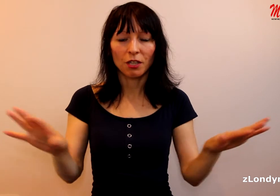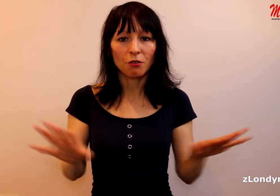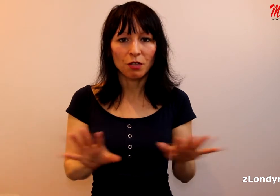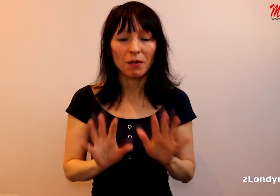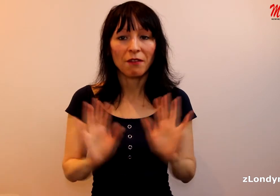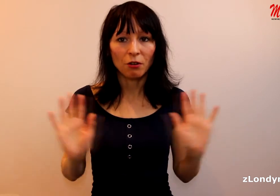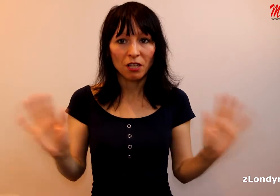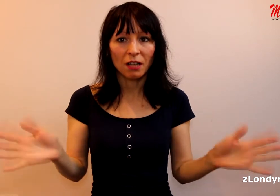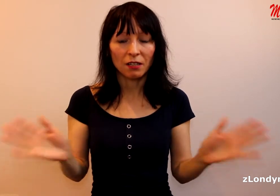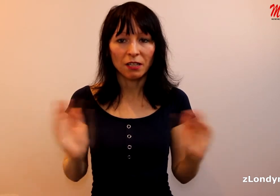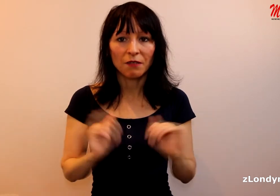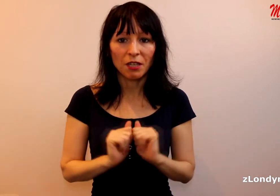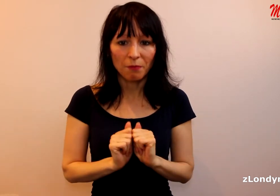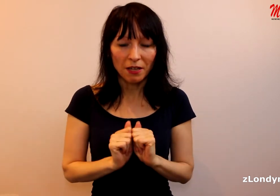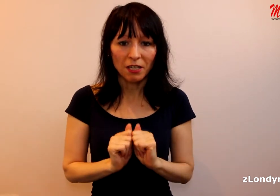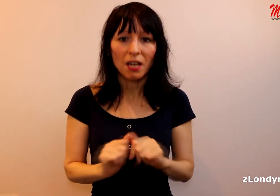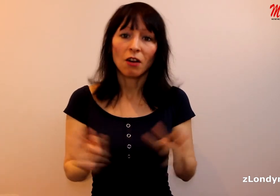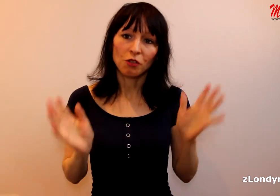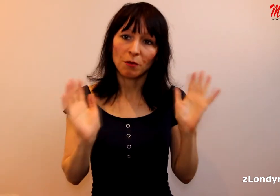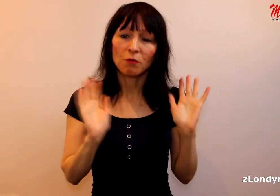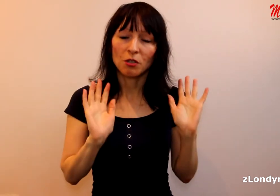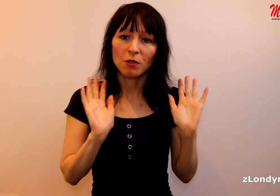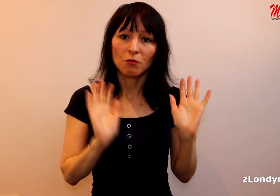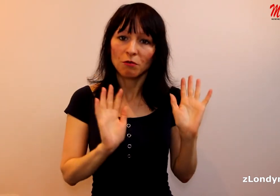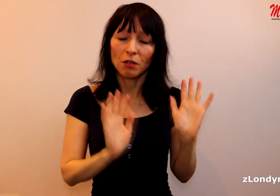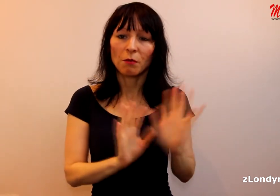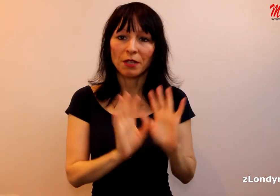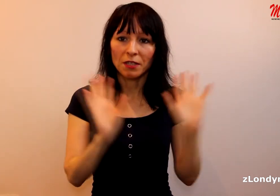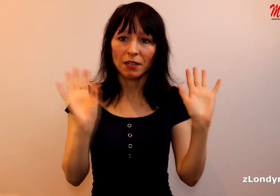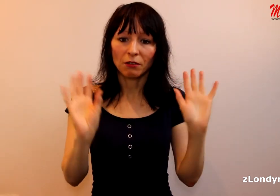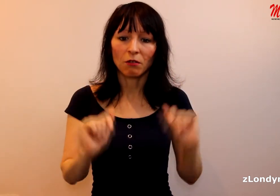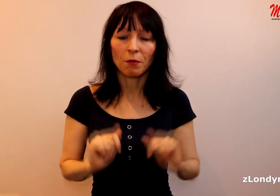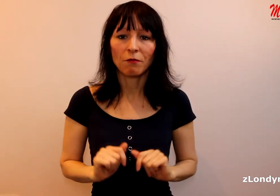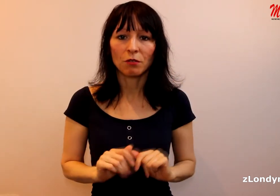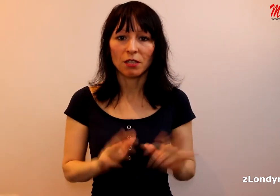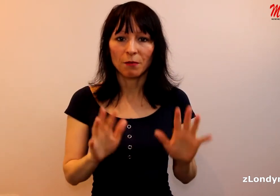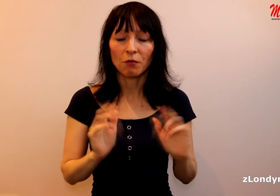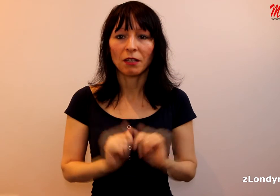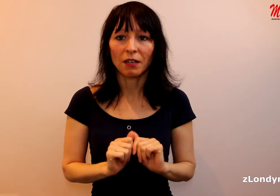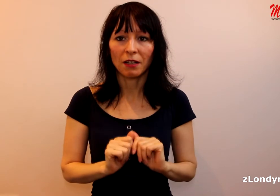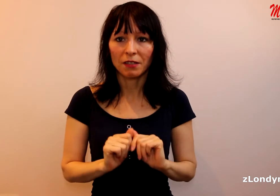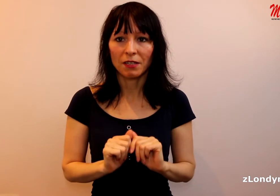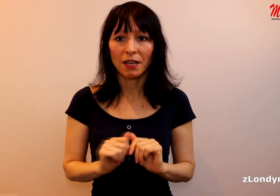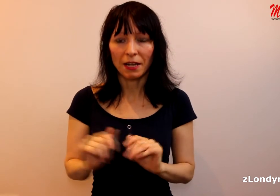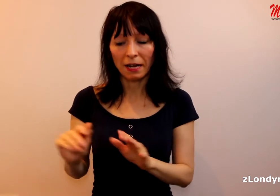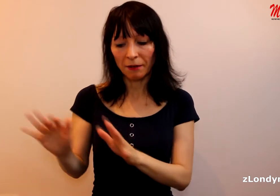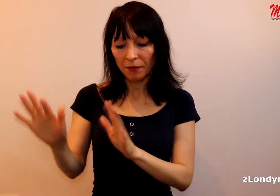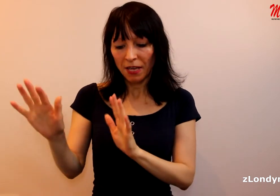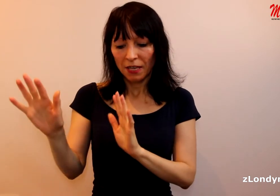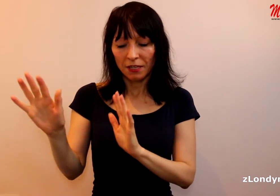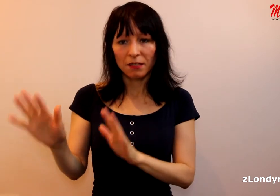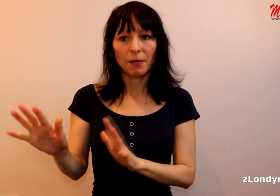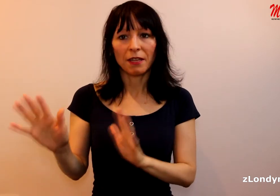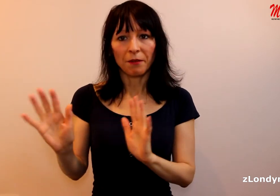teď rojí právě hodně alternativních médií. Ovšem jenom GB News mělo peníze na to, opravdu se sebe udělá ten klasický kanál. Nicméně,